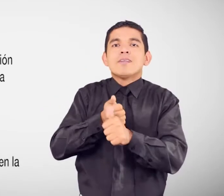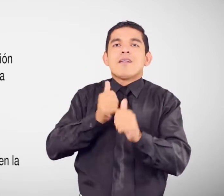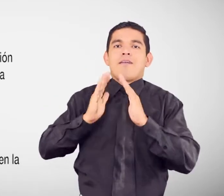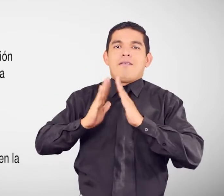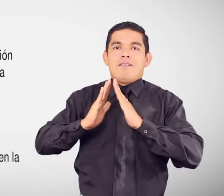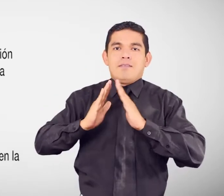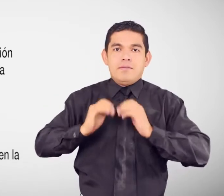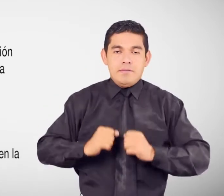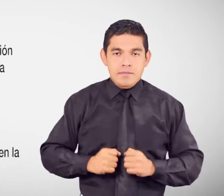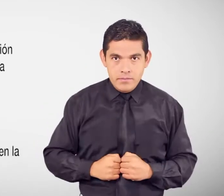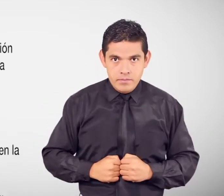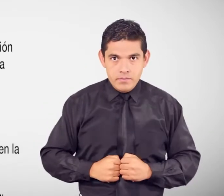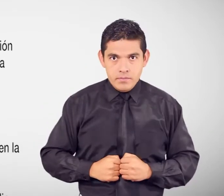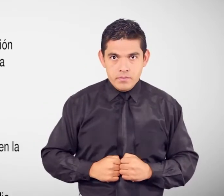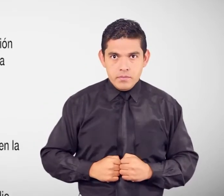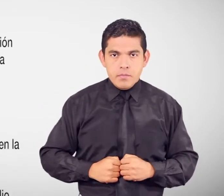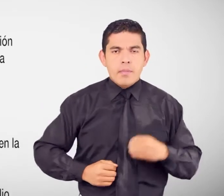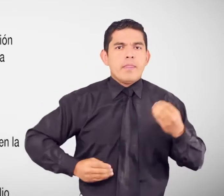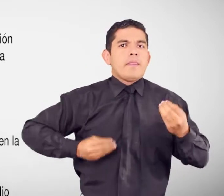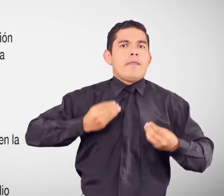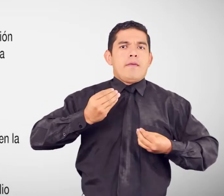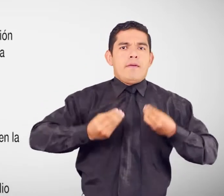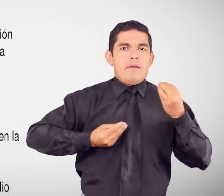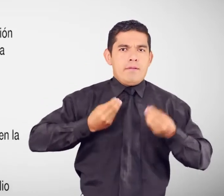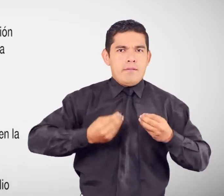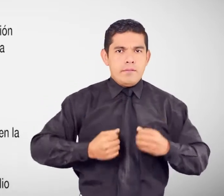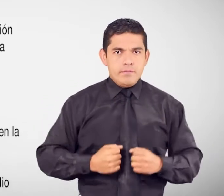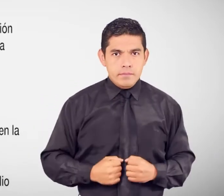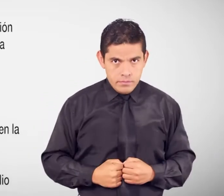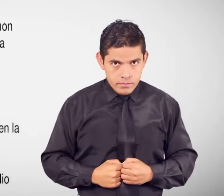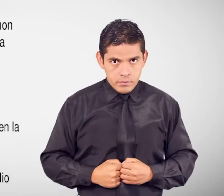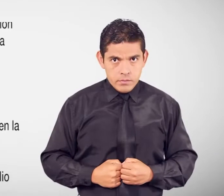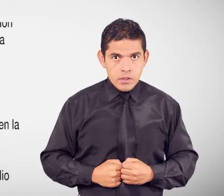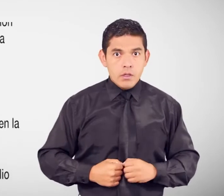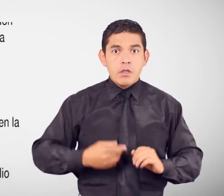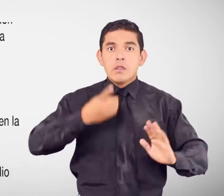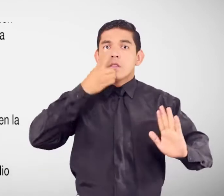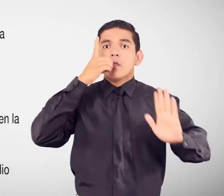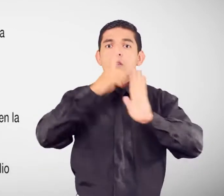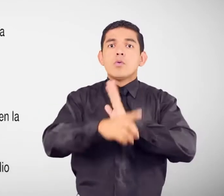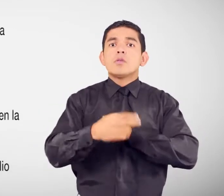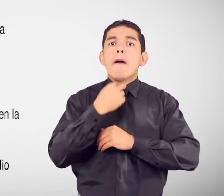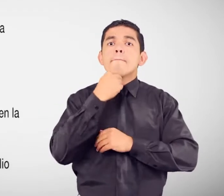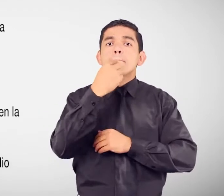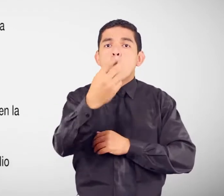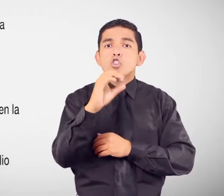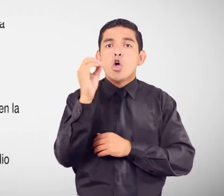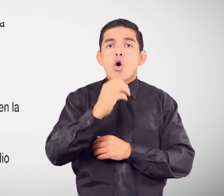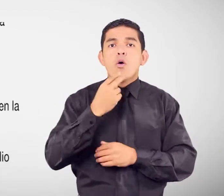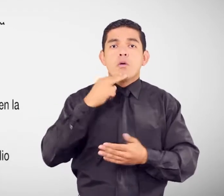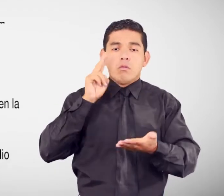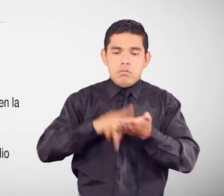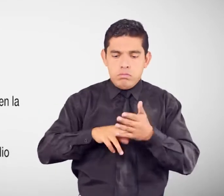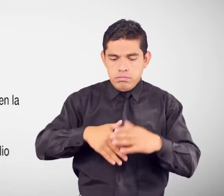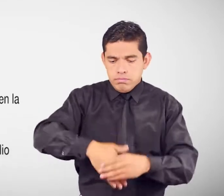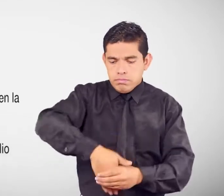domicilio ¿Qué se debe hacer? Realizar denuncia verbal o por escrito en la que se señalará